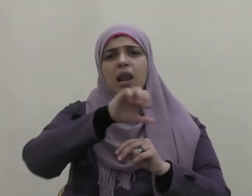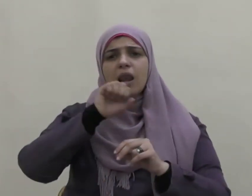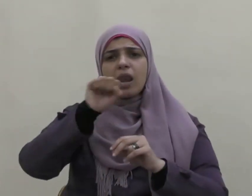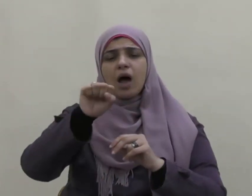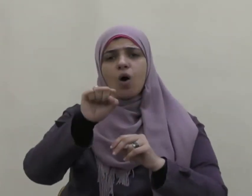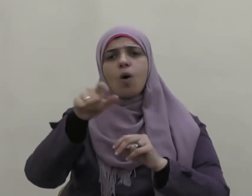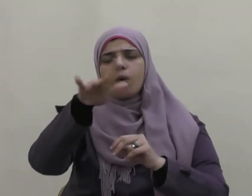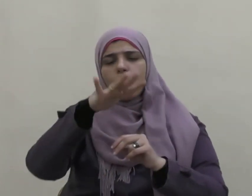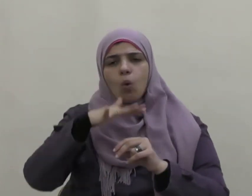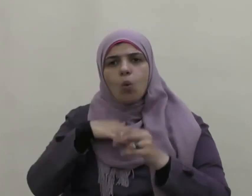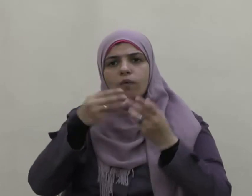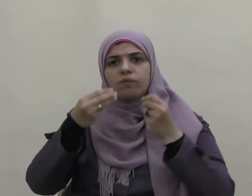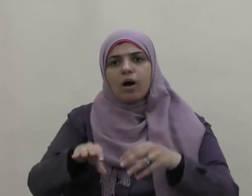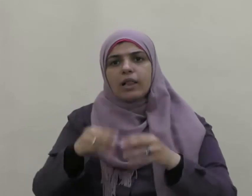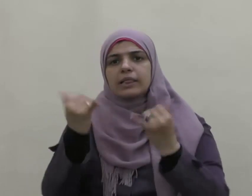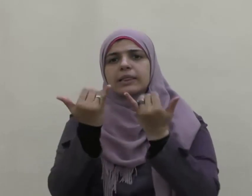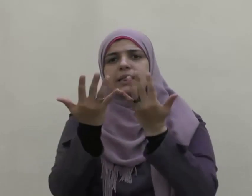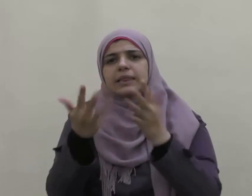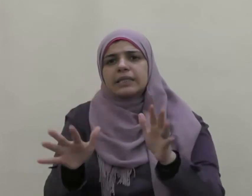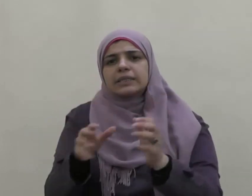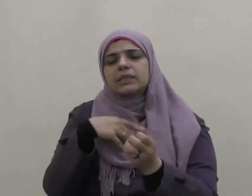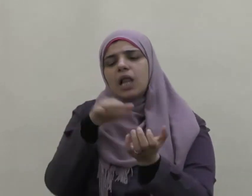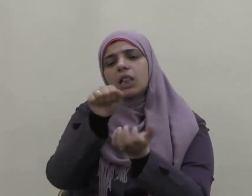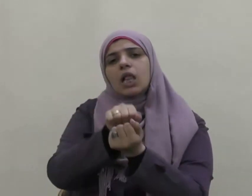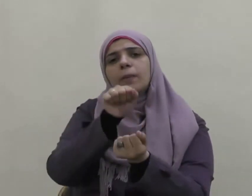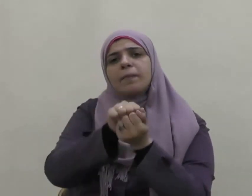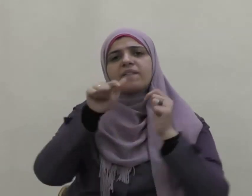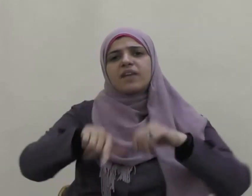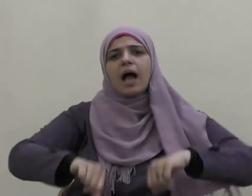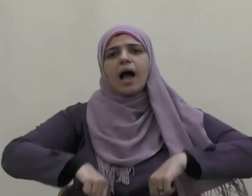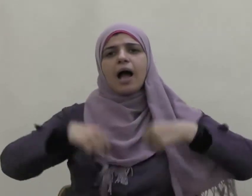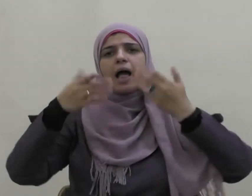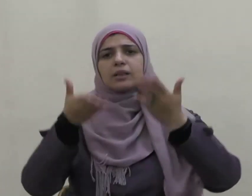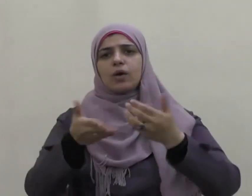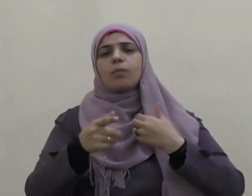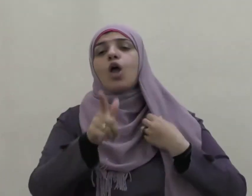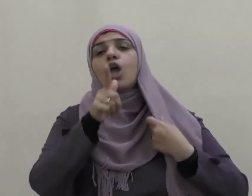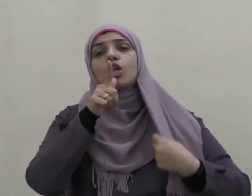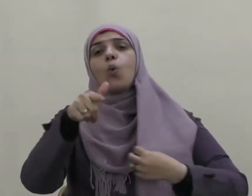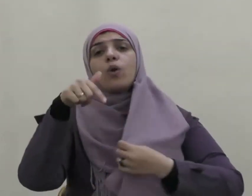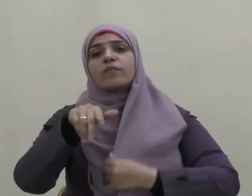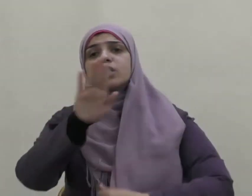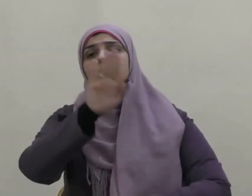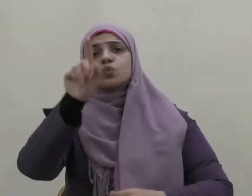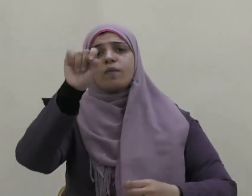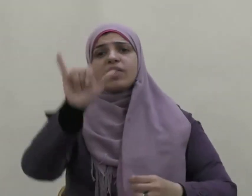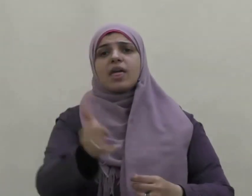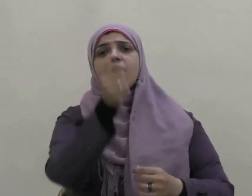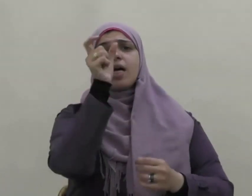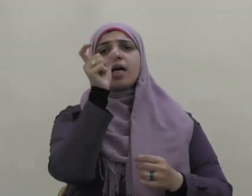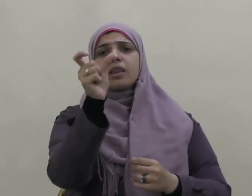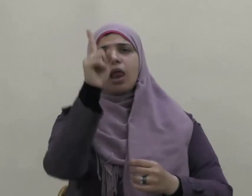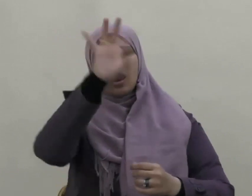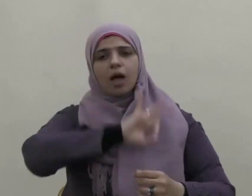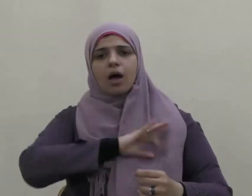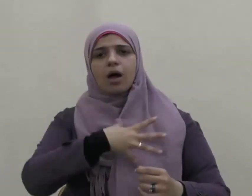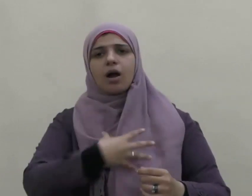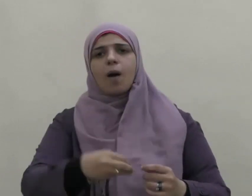التيسير وطبقوه في حياتهم يقول سفيان الثوري رحمه الله إنما